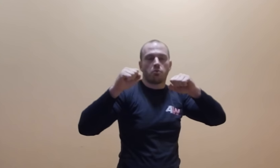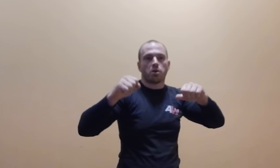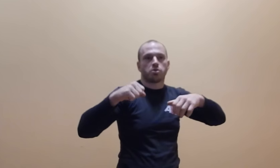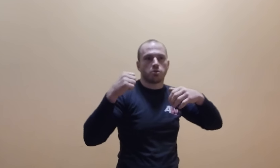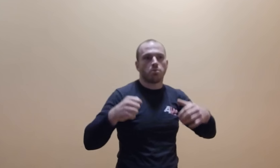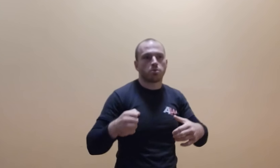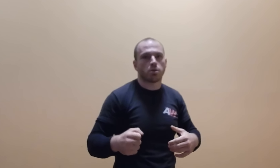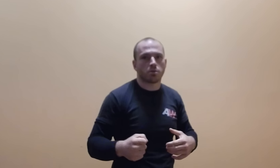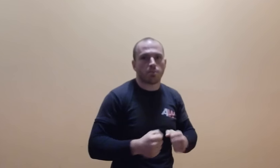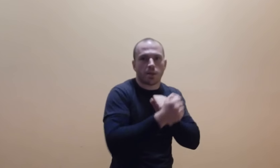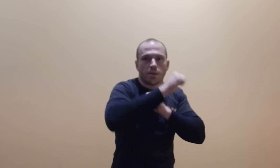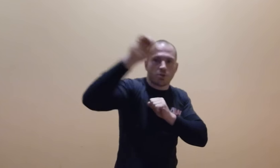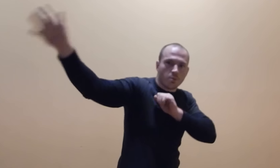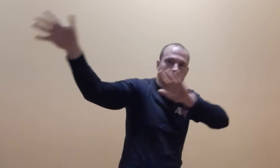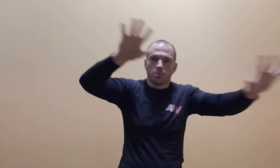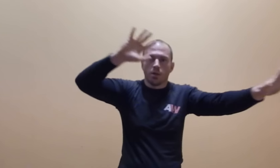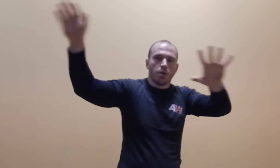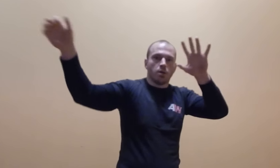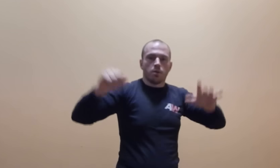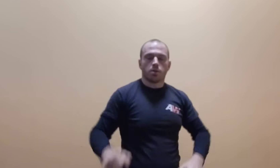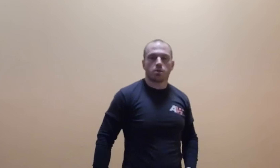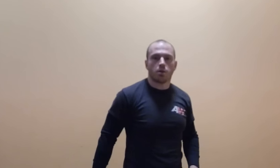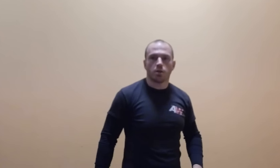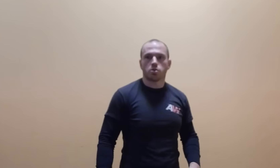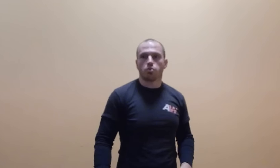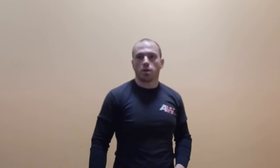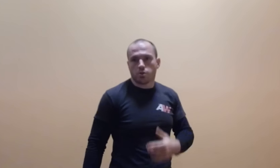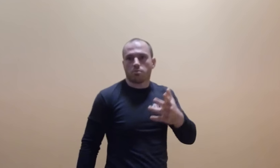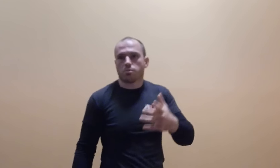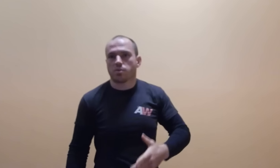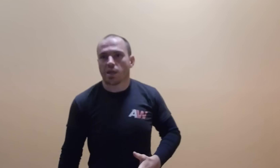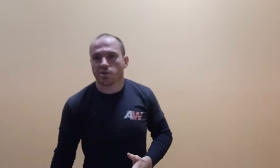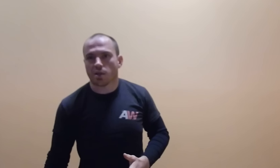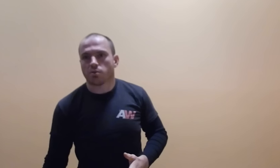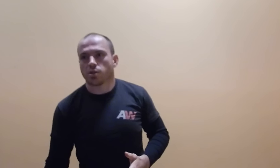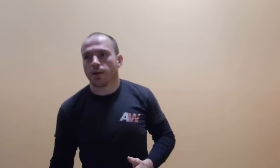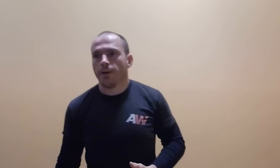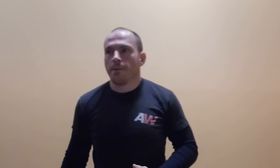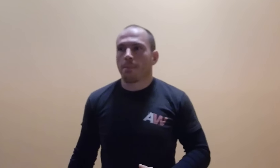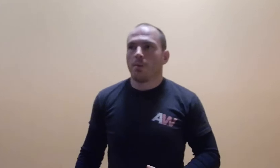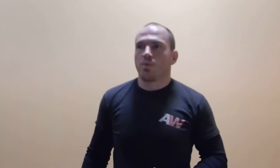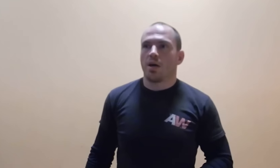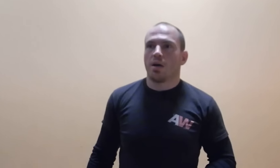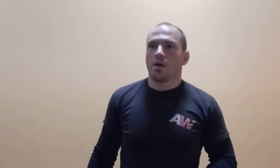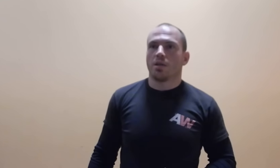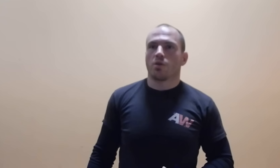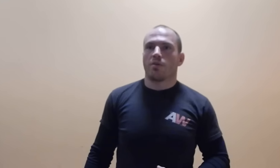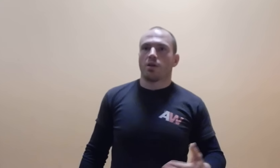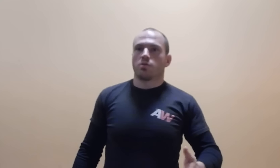zauważcie, osoby, które są napadane, jak się bronią, jest tutaj, zresztą starczy zerknąć na to, jak walczą